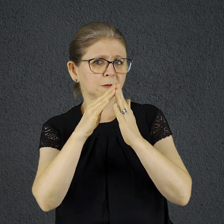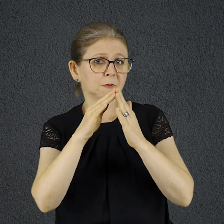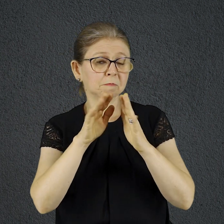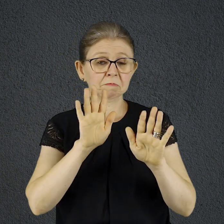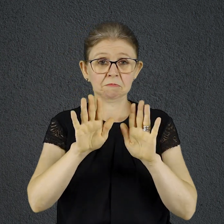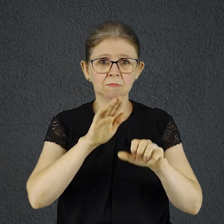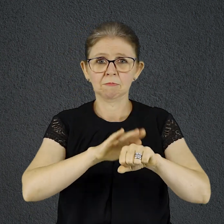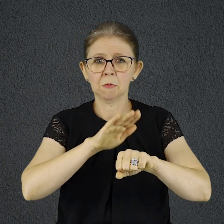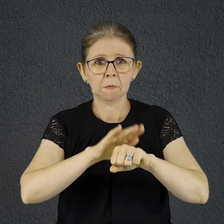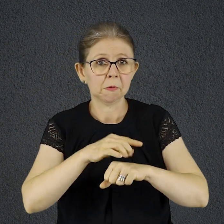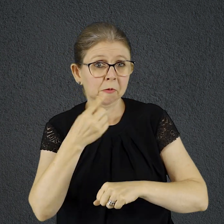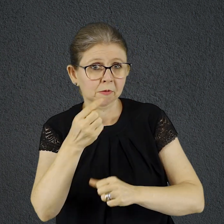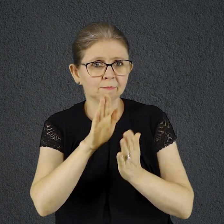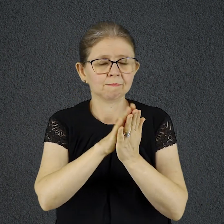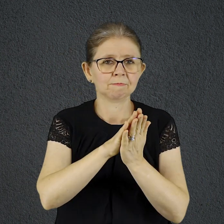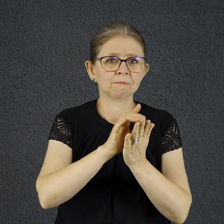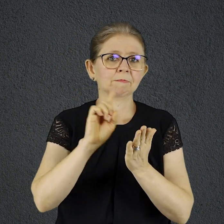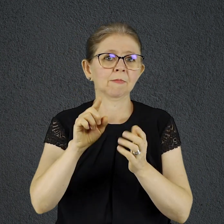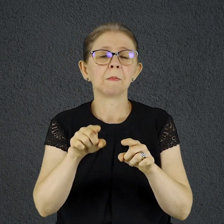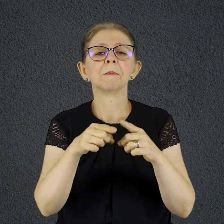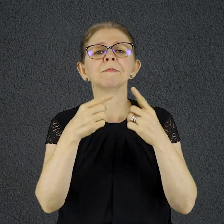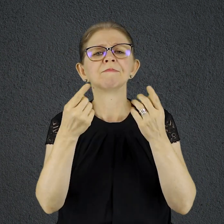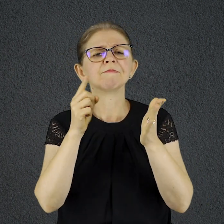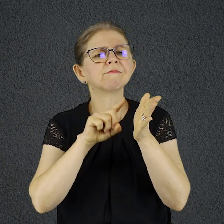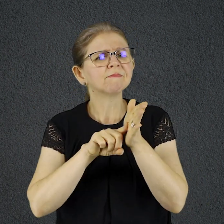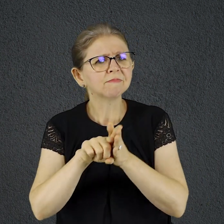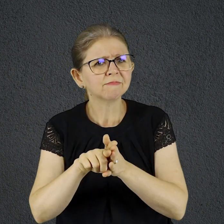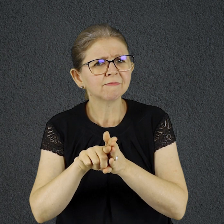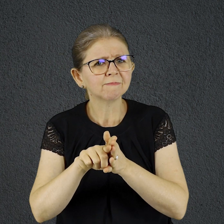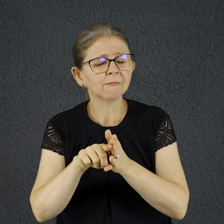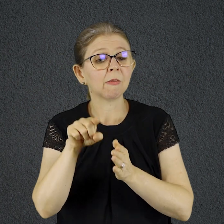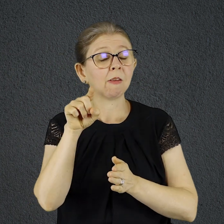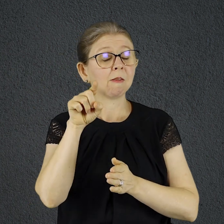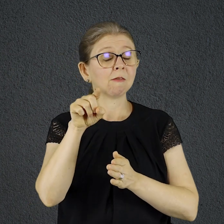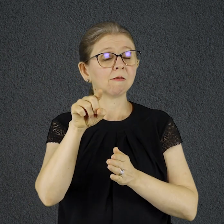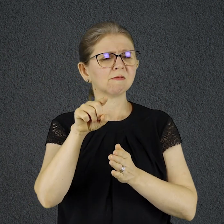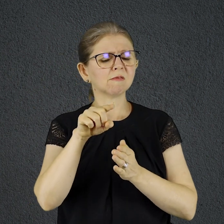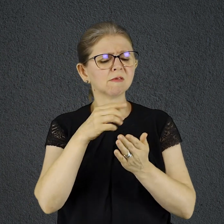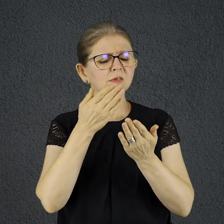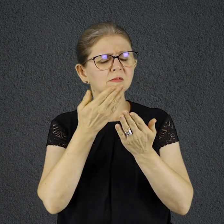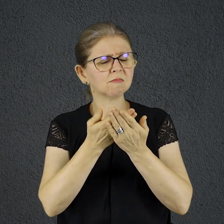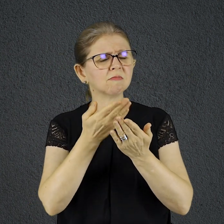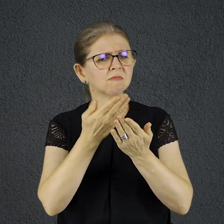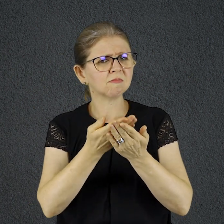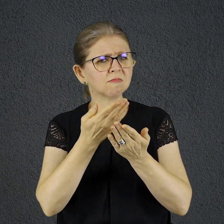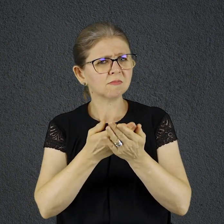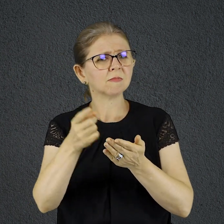É A QUESTÃO MINHA PERGUNTA PARA VOCÊ É SE LER, ESTUDAR E REFLETIR SOBRE A ESCRITURA SAGRADA AINDA